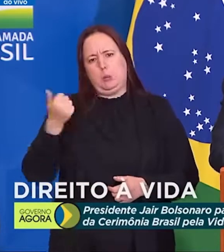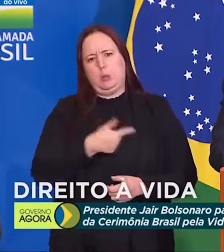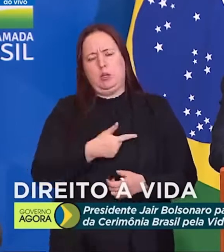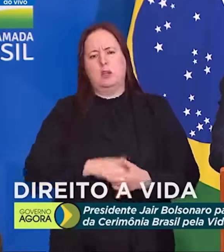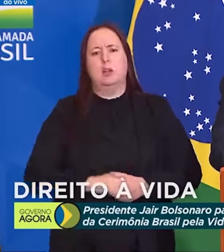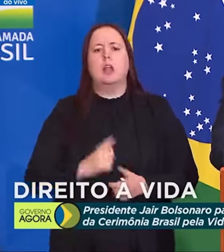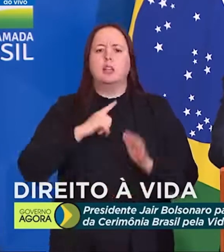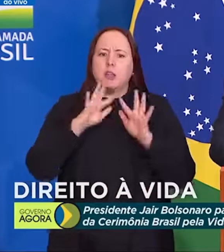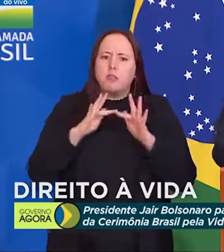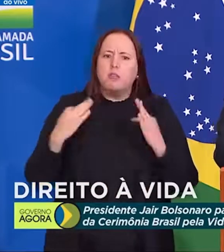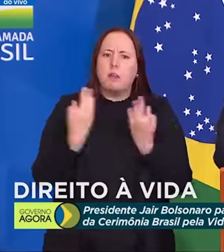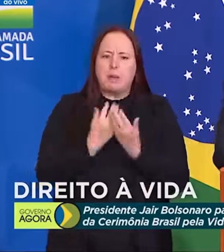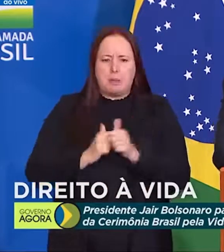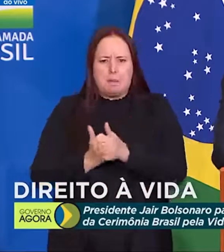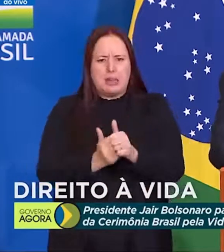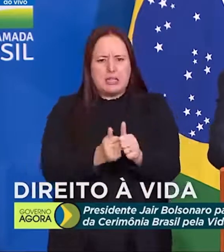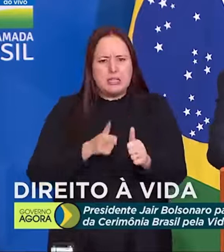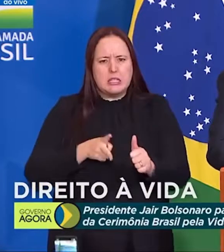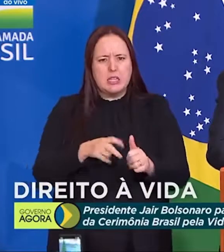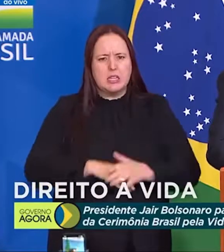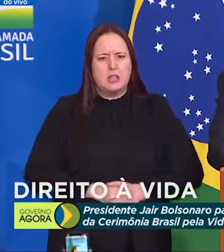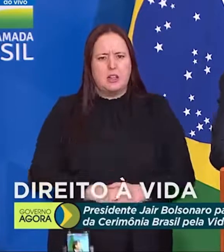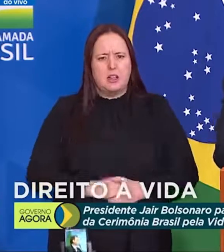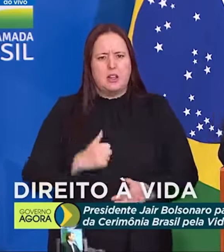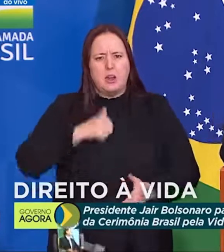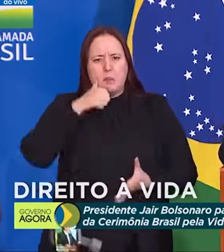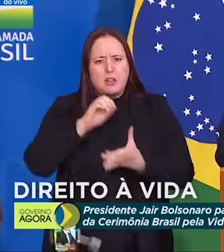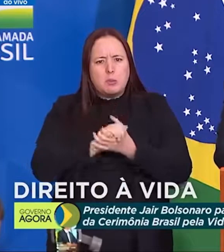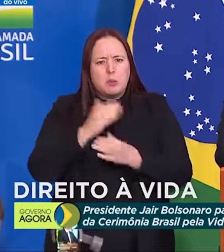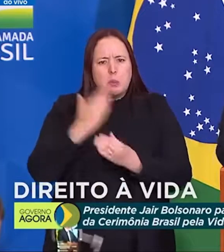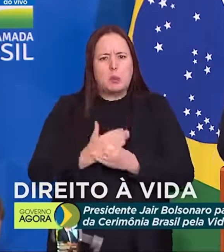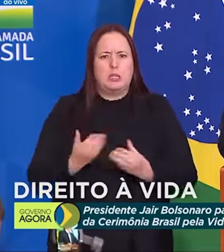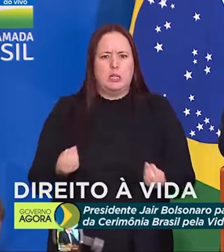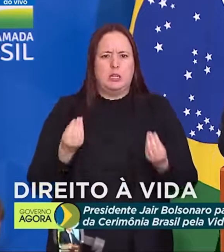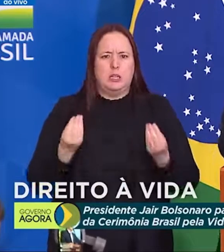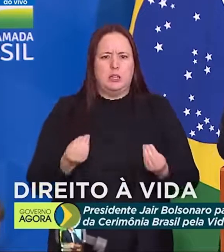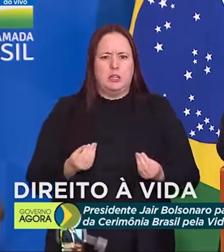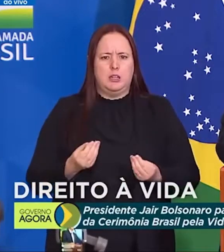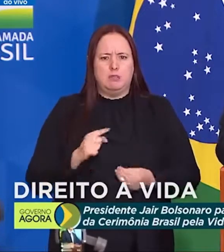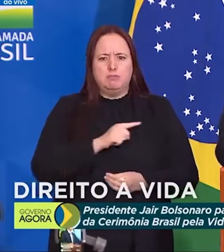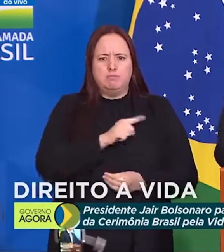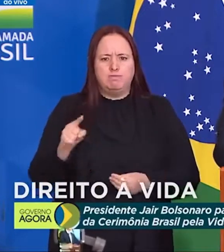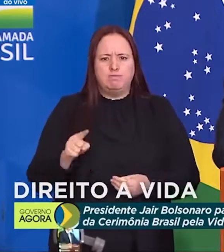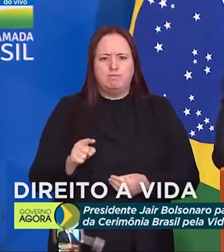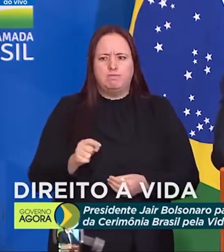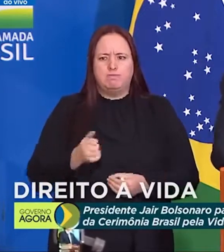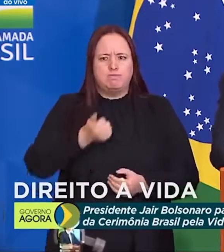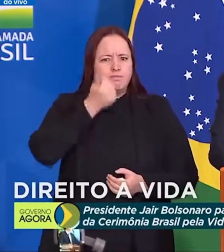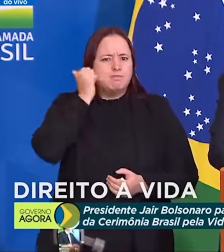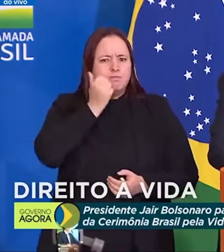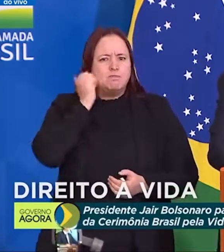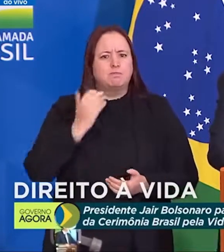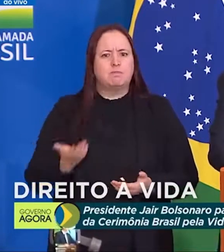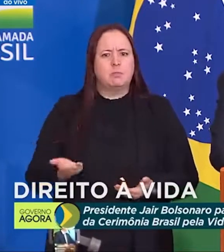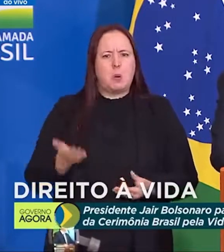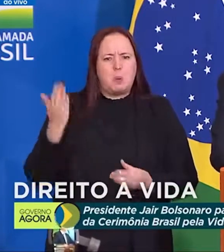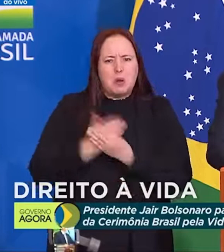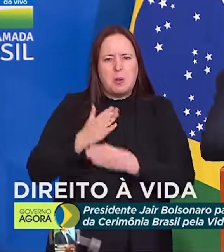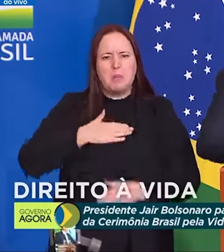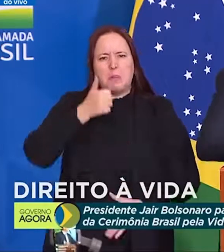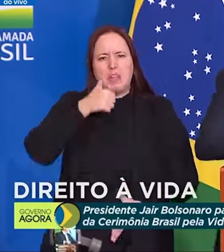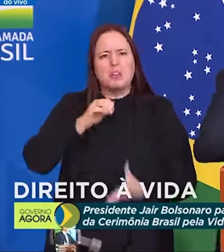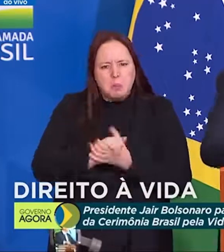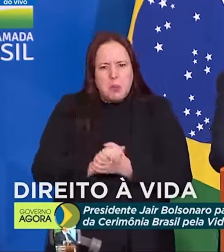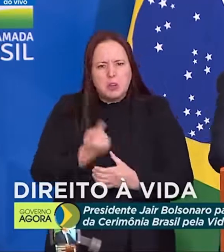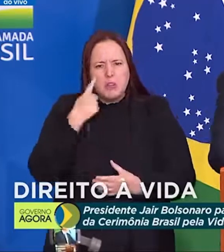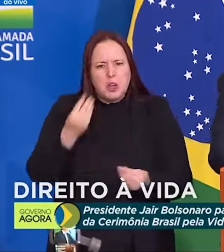Tenho a família toda perseguida, até a esposa processada. Canalhas! Processar a minha esposa,